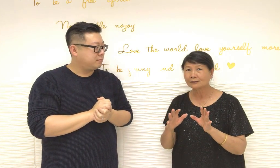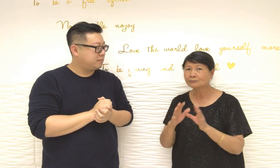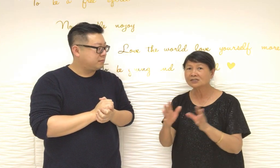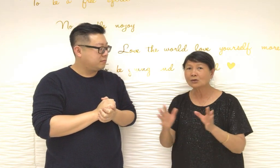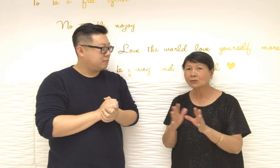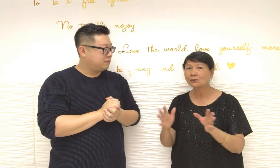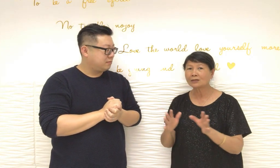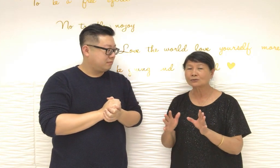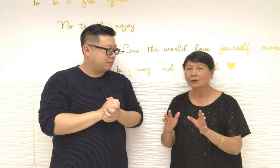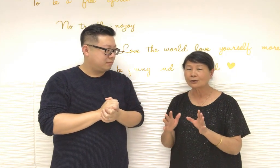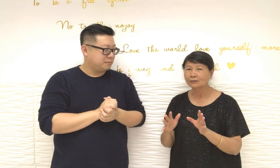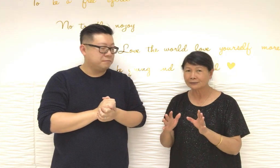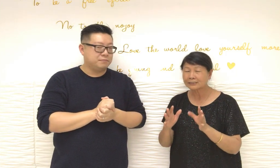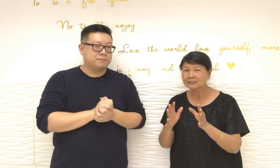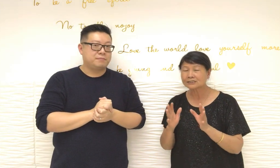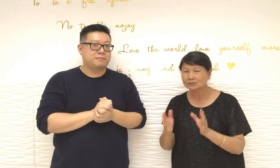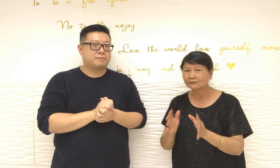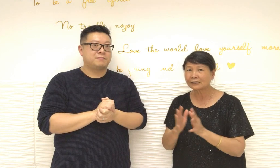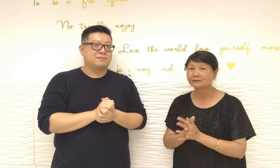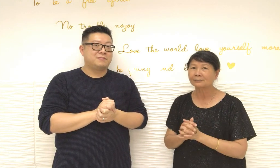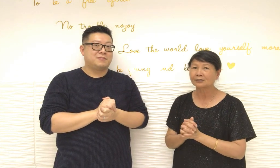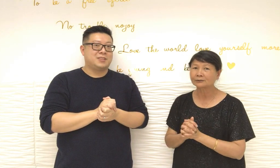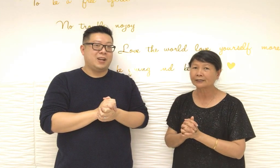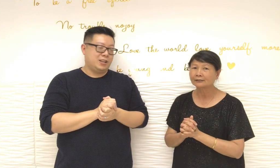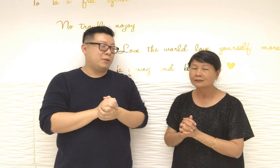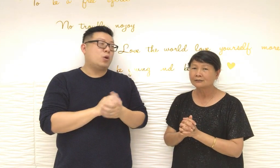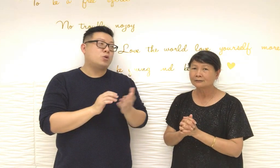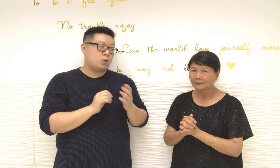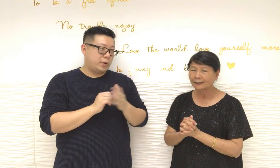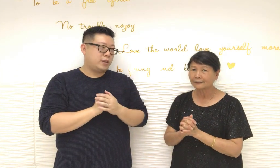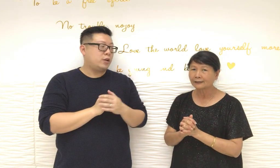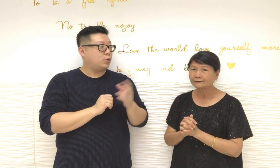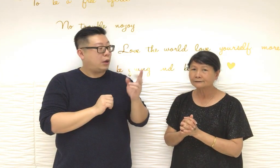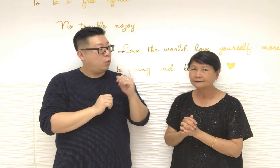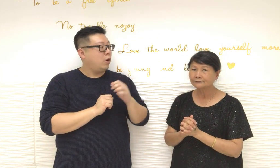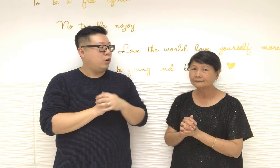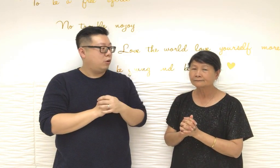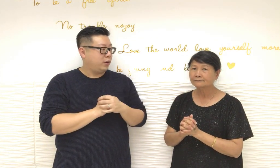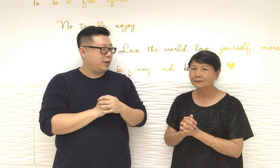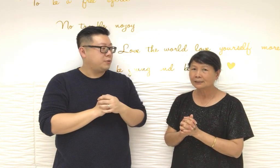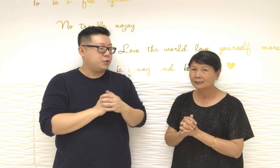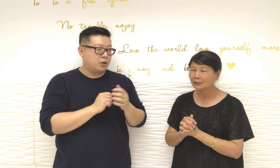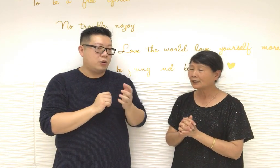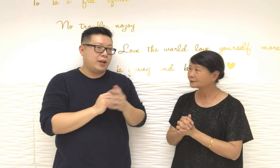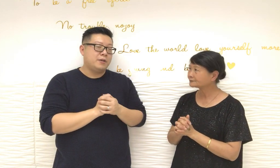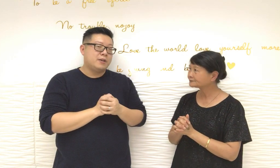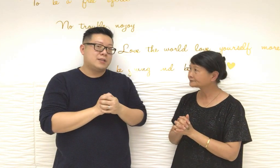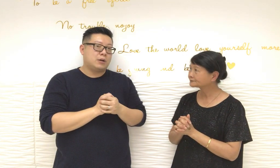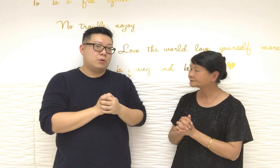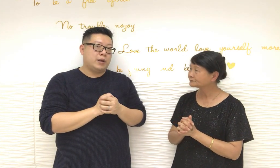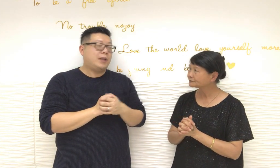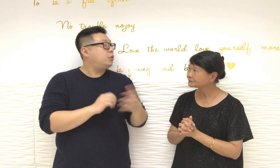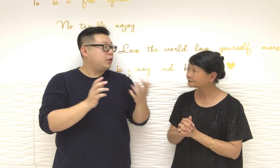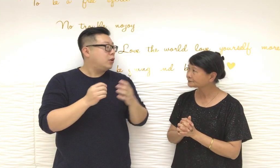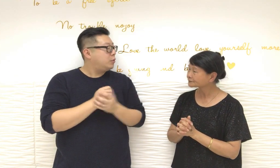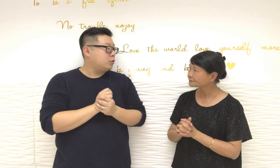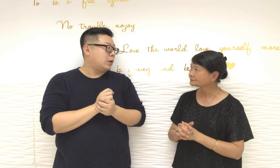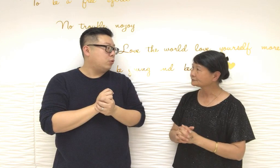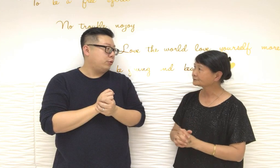我不知道那個功效如何你們試了回來給我聽對因為多數都是用頭兩岸的吸水醬你都看到一些褲頭會